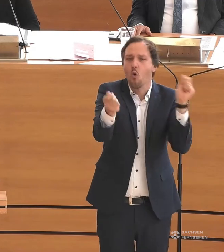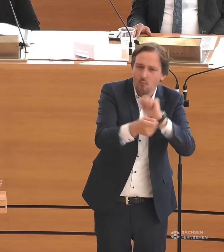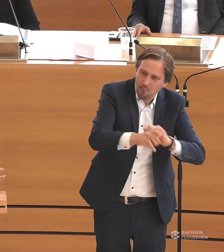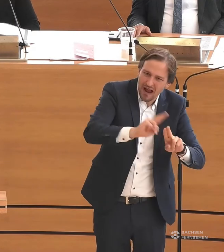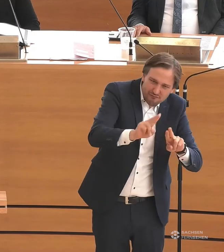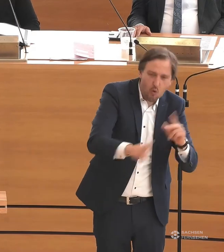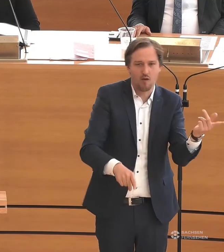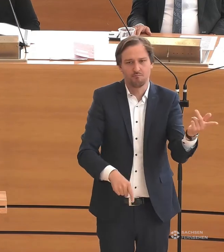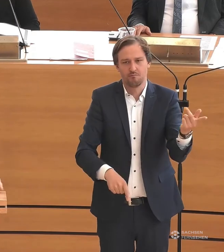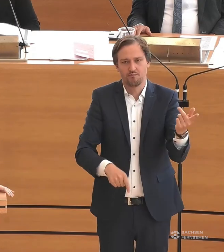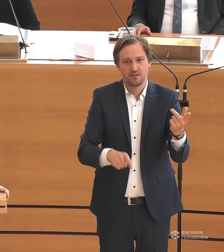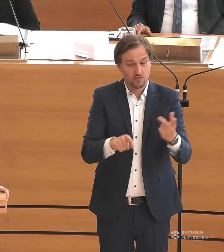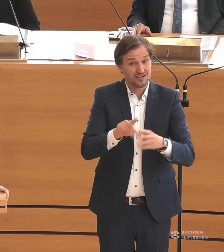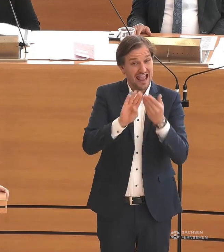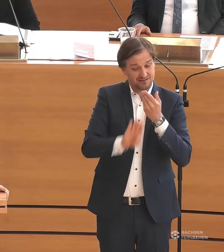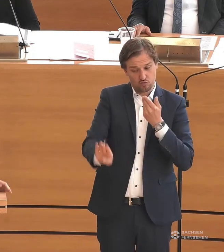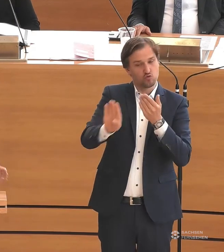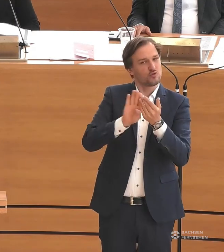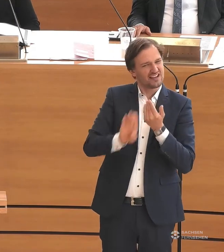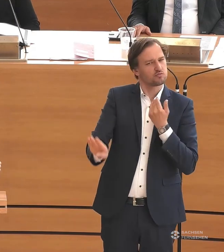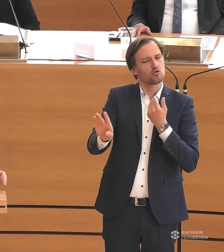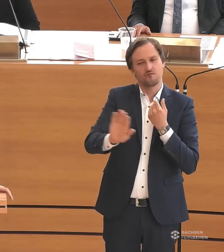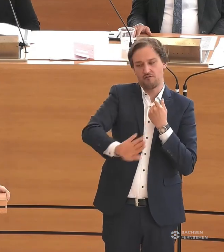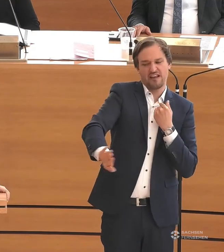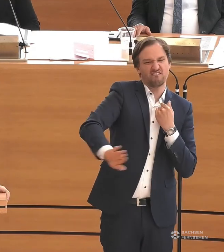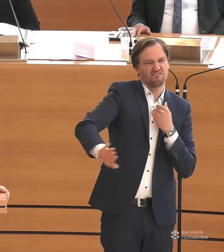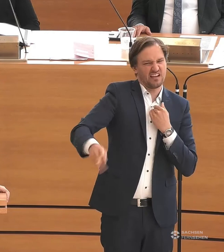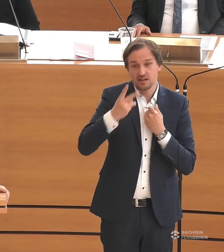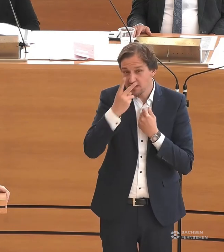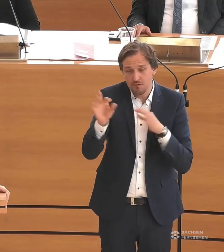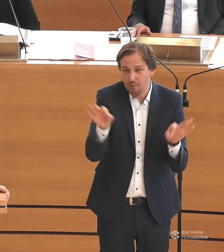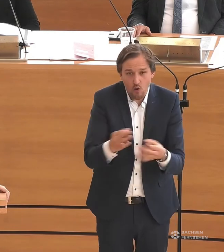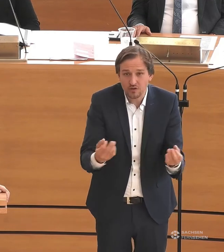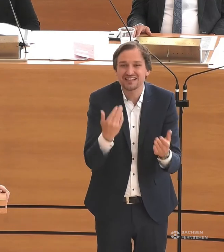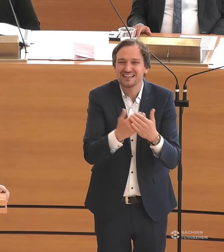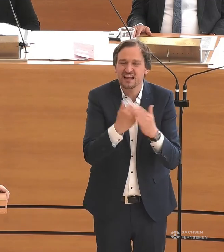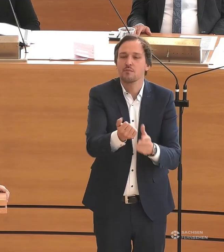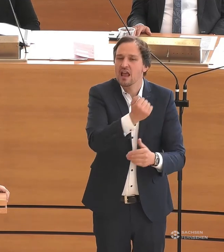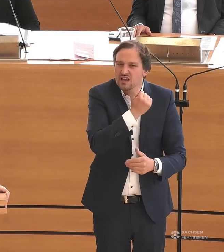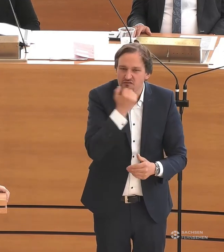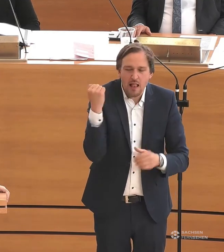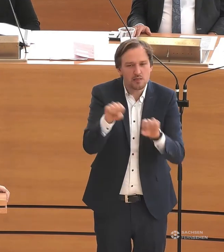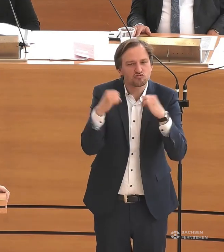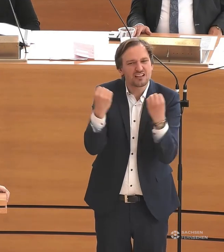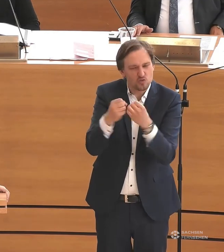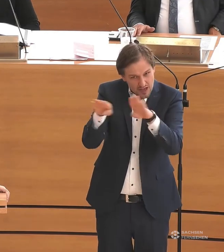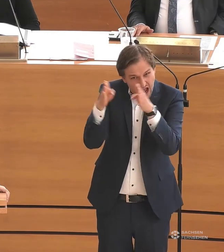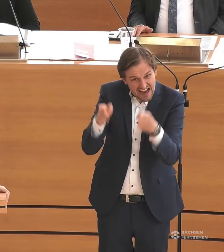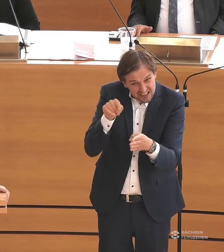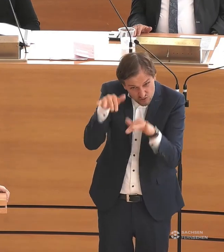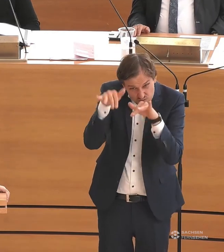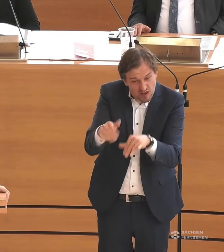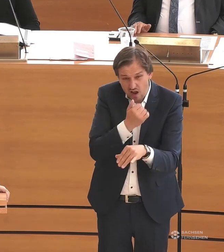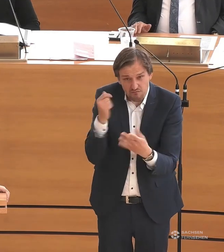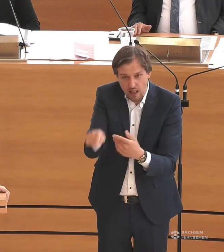bedeutet auch immer, unsichtbar zu machen. Und deswegen will ich zuletzt noch auf Gewalt in stationärer Einrichtung hinweisen. Und hierbei